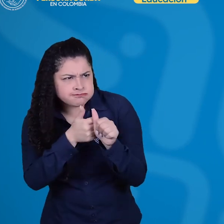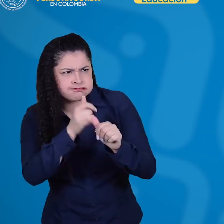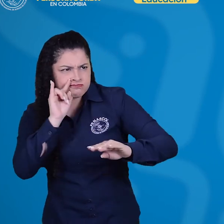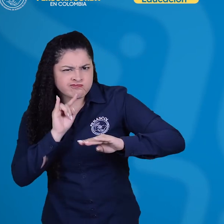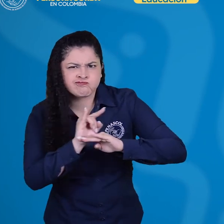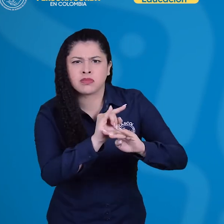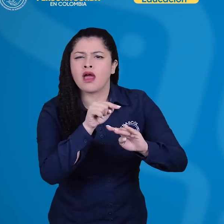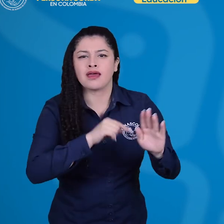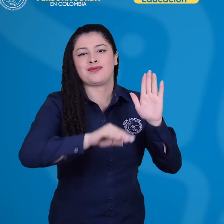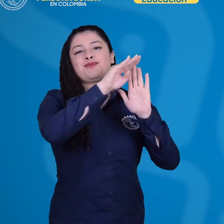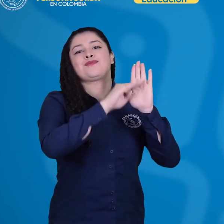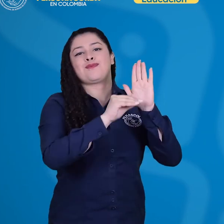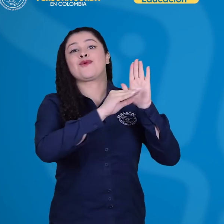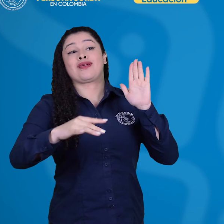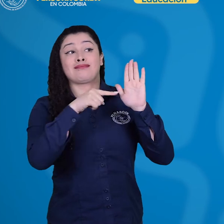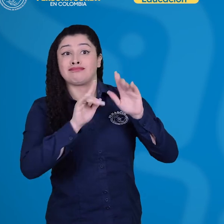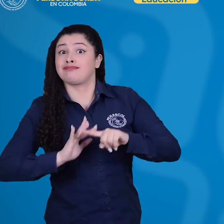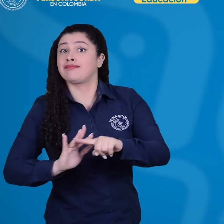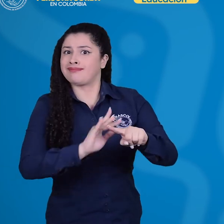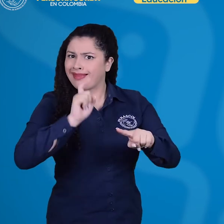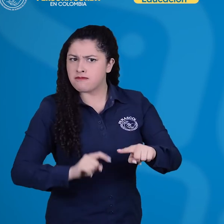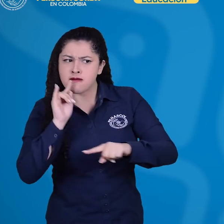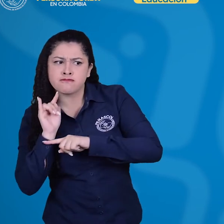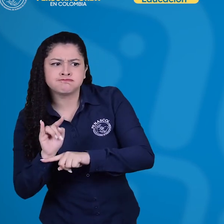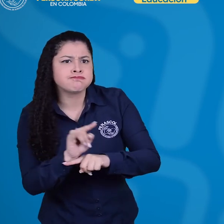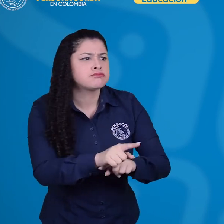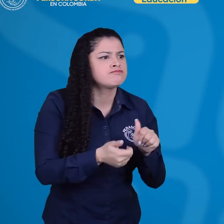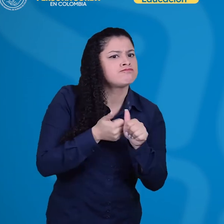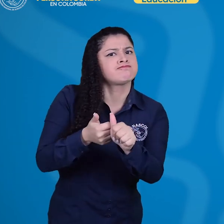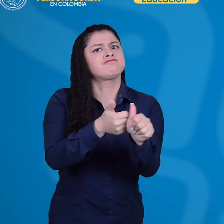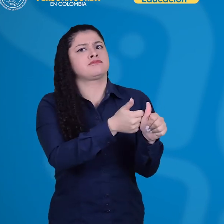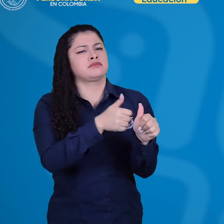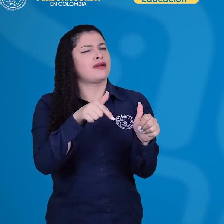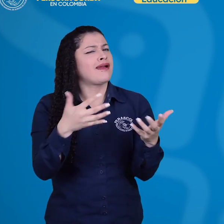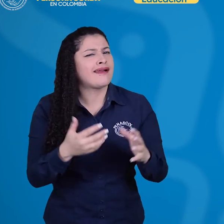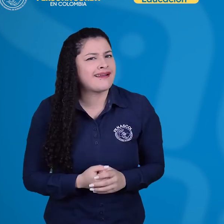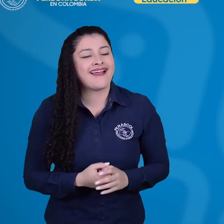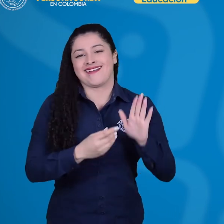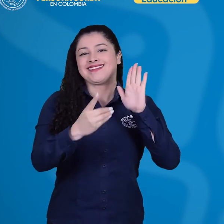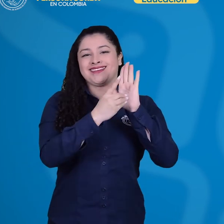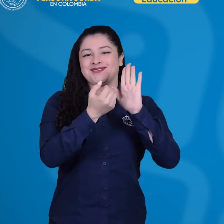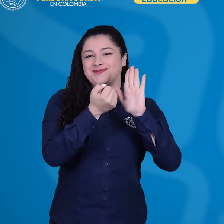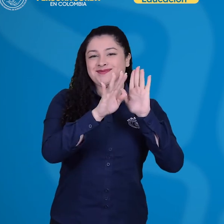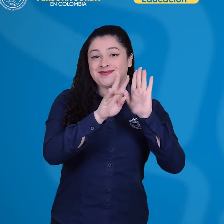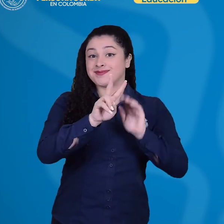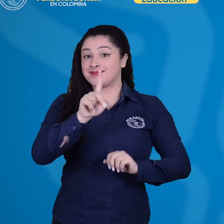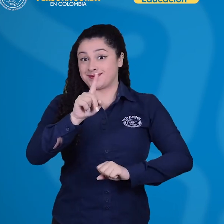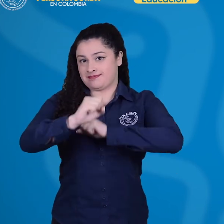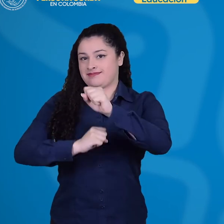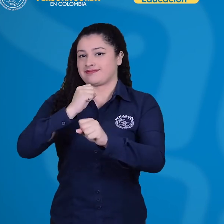asociaciones de sordos, docentes y modelos lingüísticos frente al Decreto 1421 del